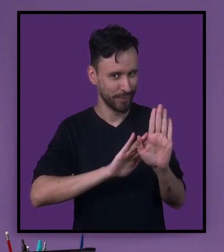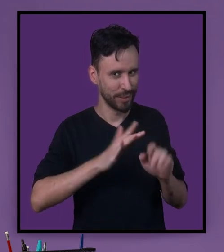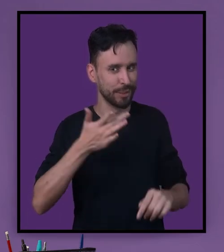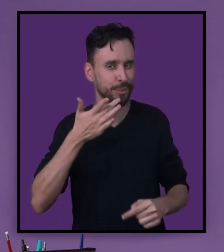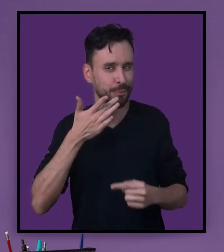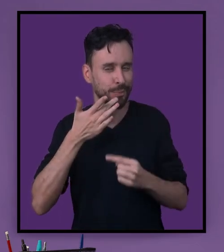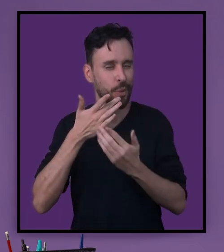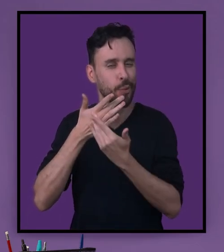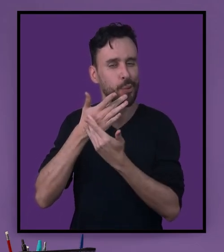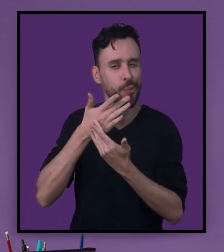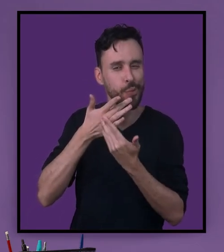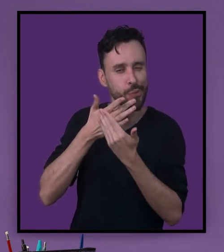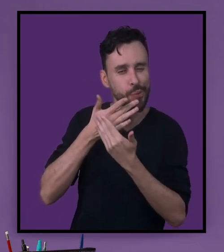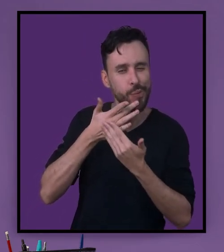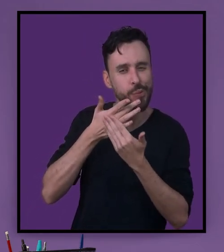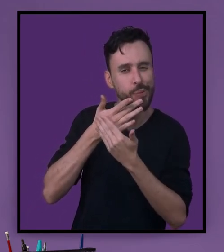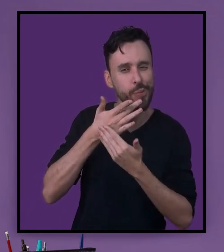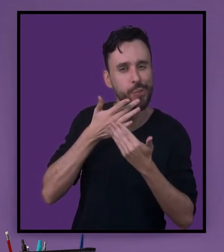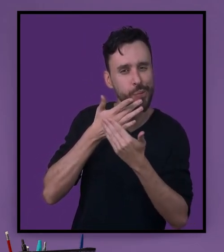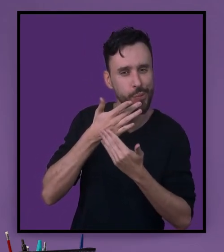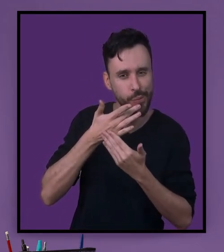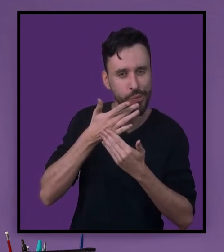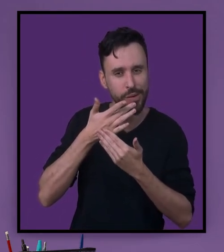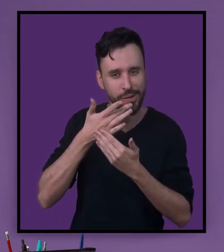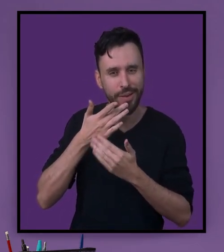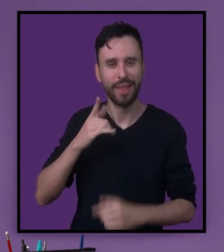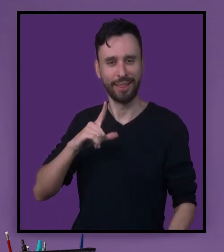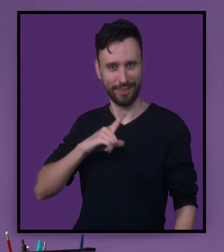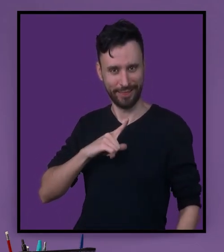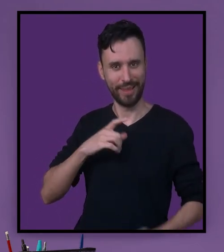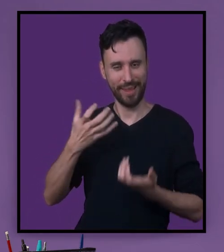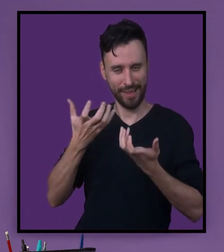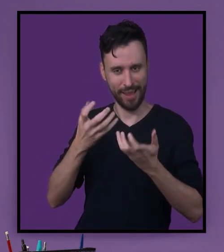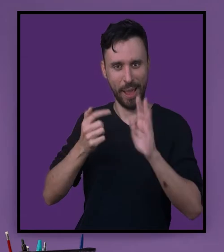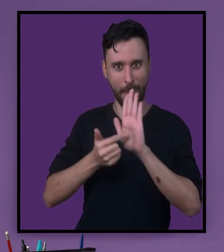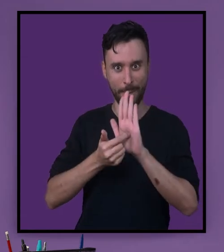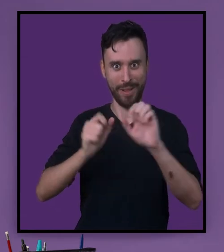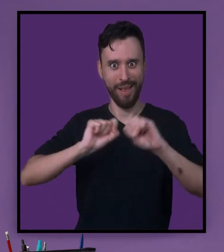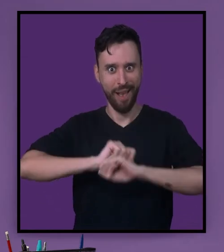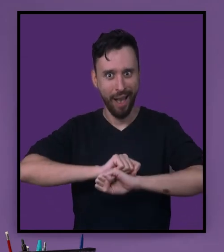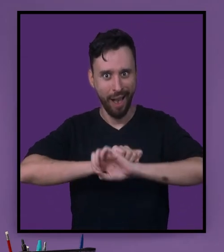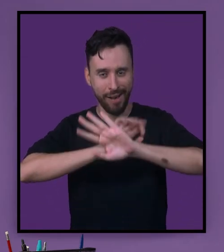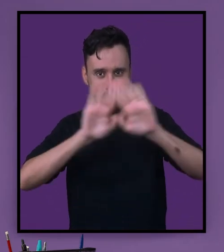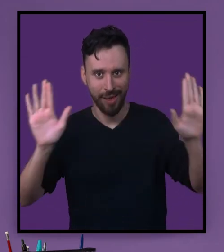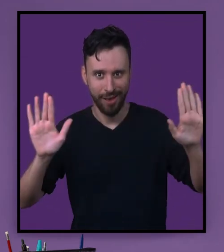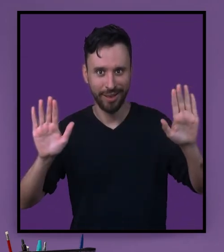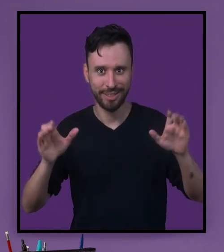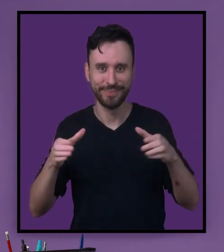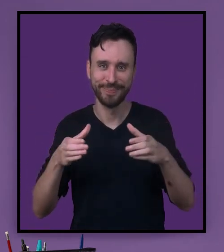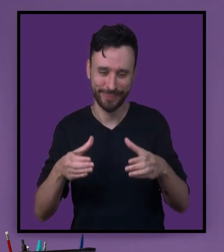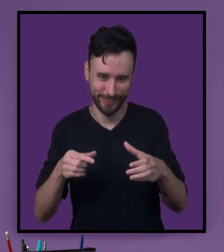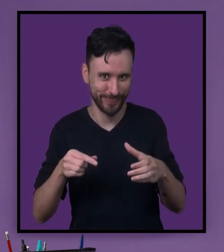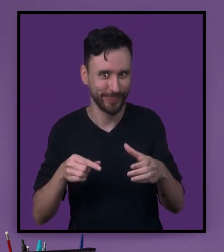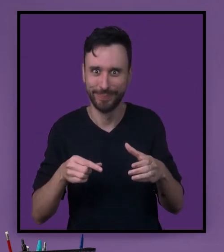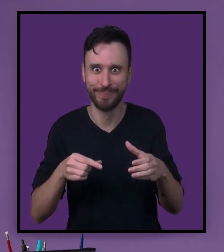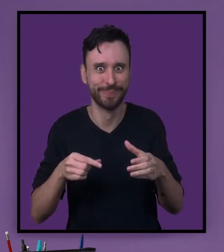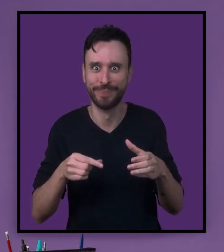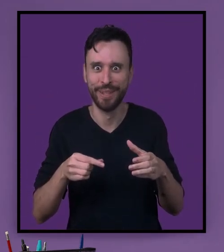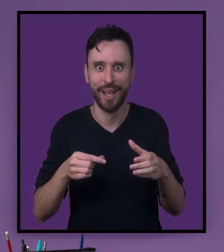do sentido que você não gostou da macarronada, mas quer ser educado, pois o seu amigo